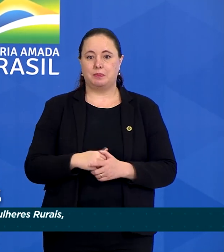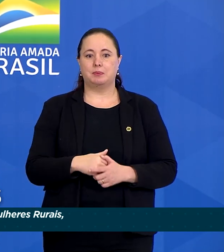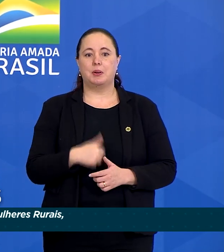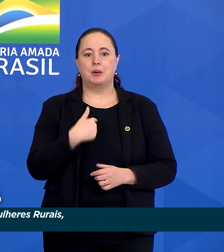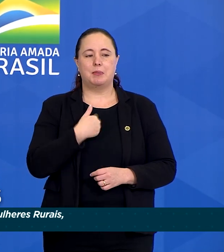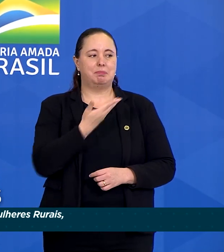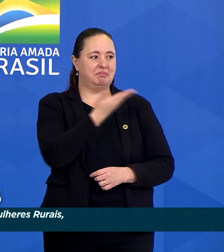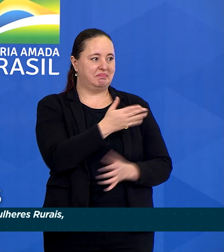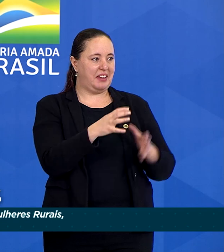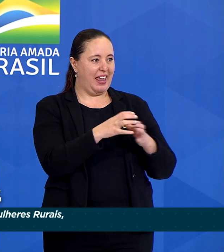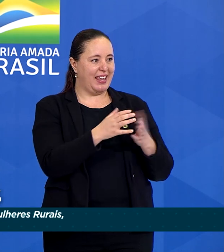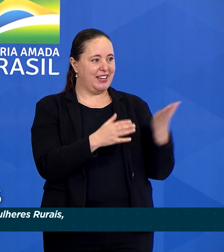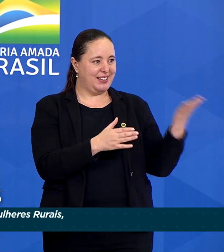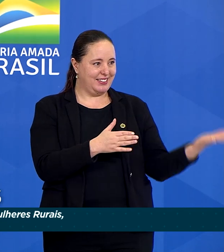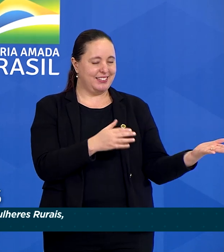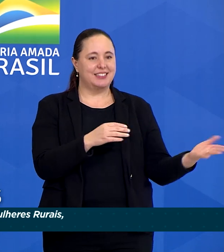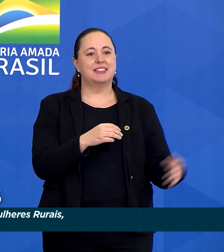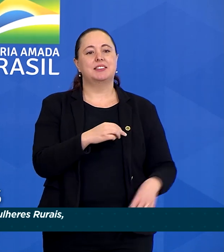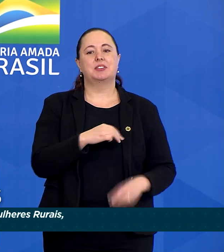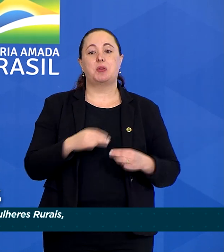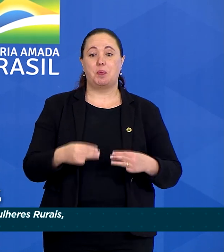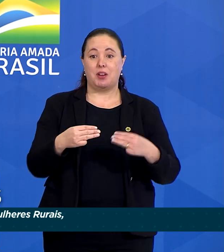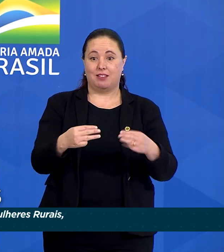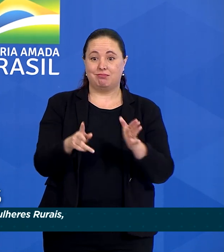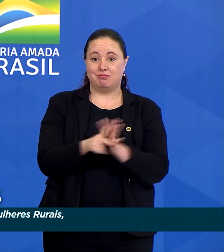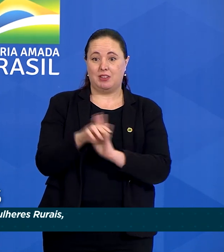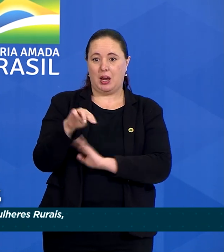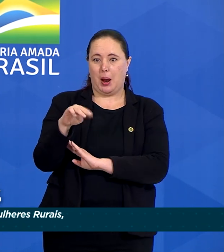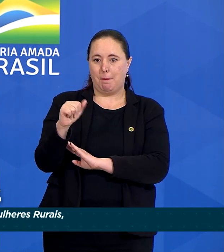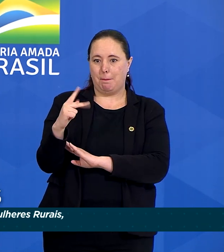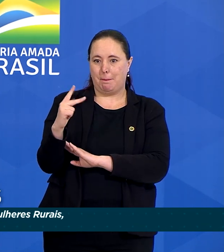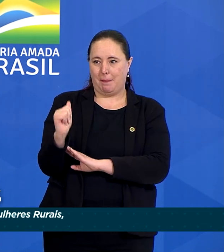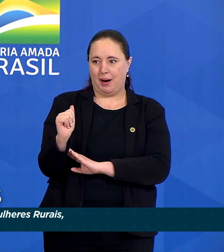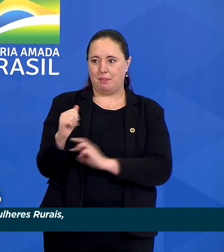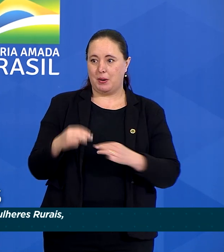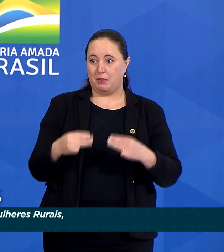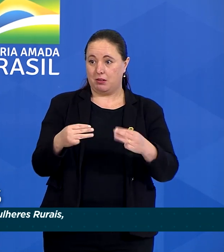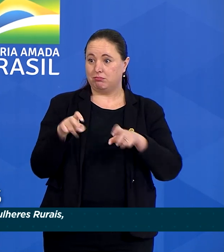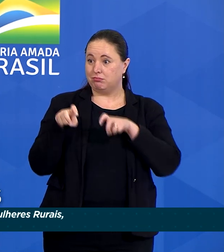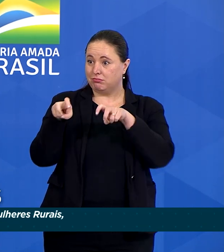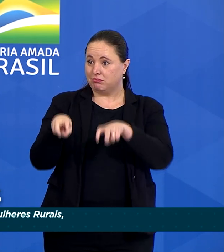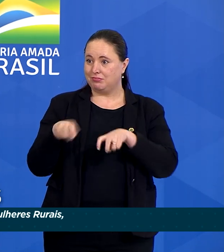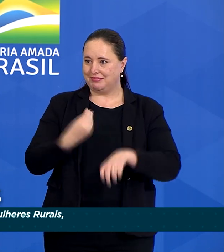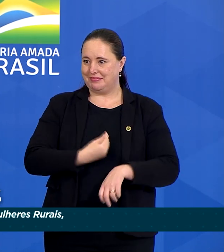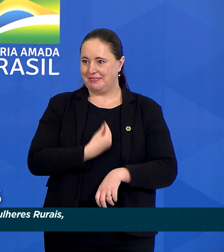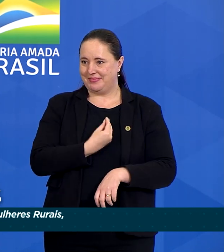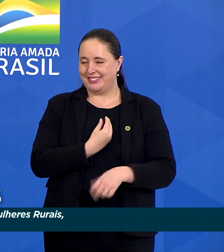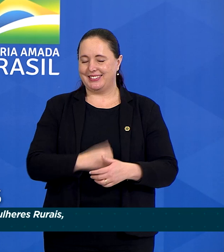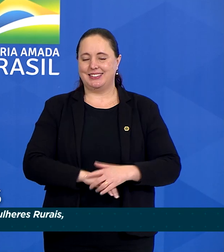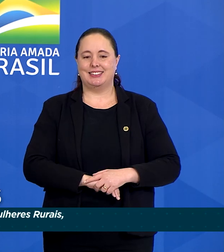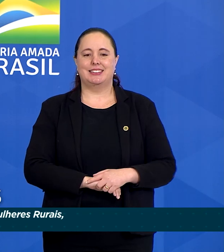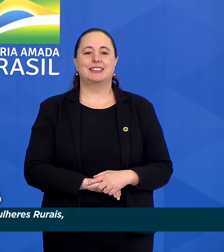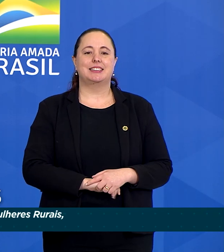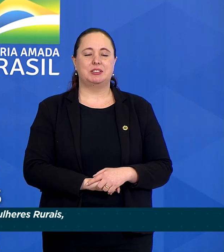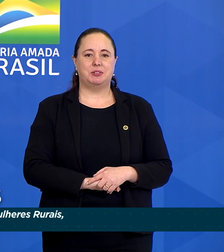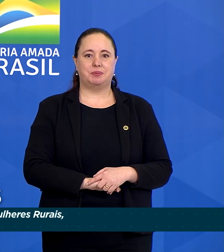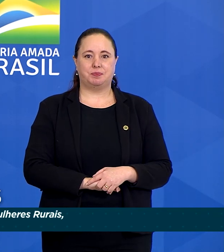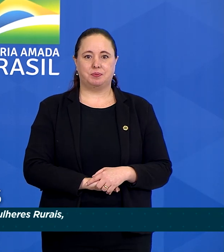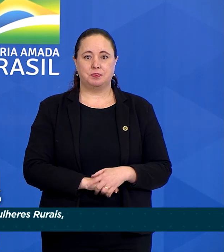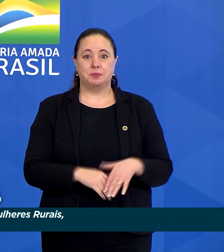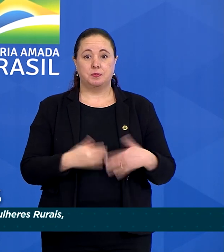minha equipe do Ministério da Agricultura, todos aqui presentes. É